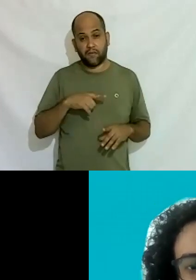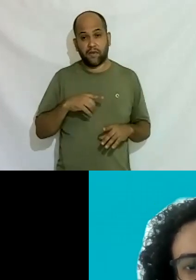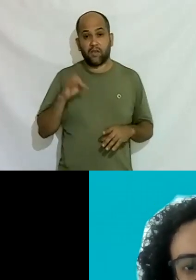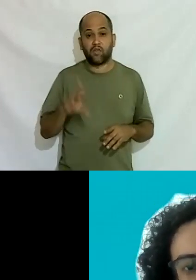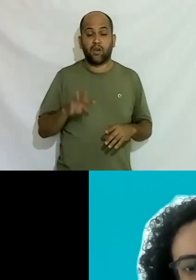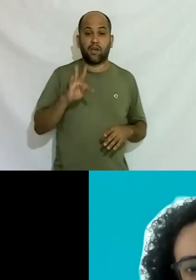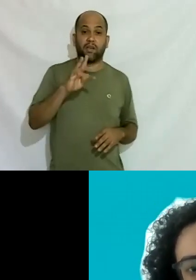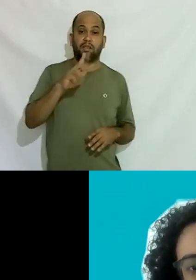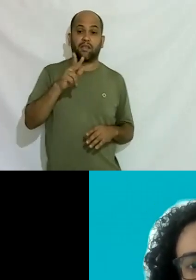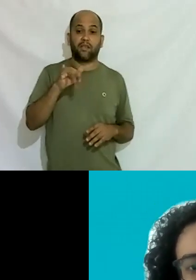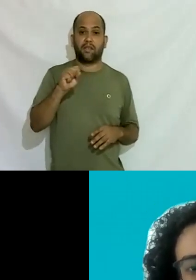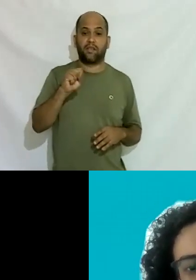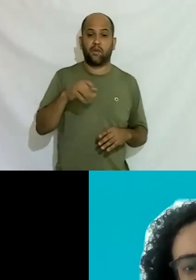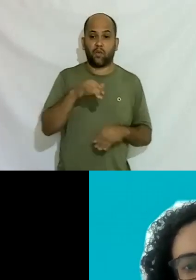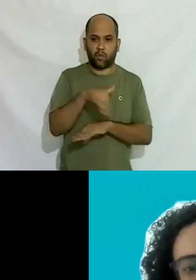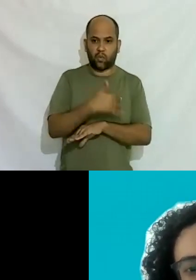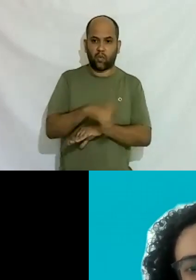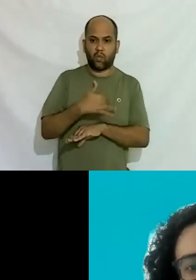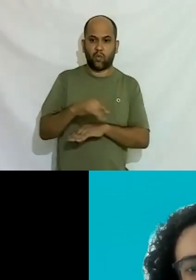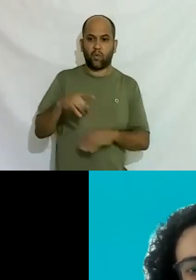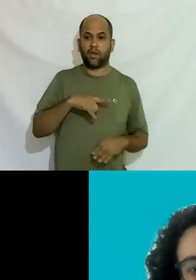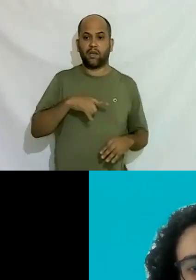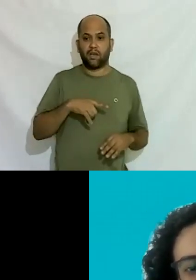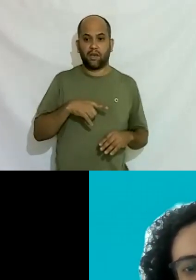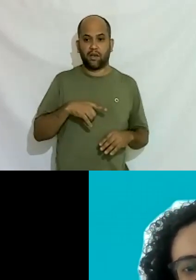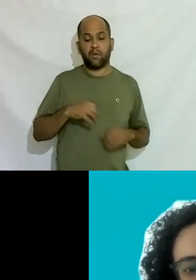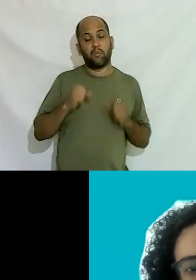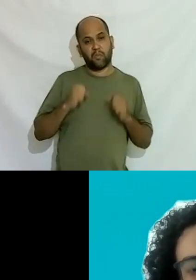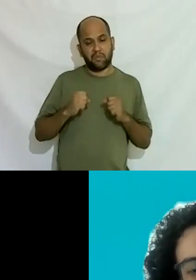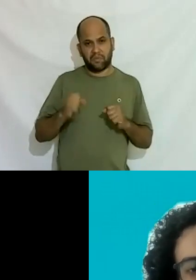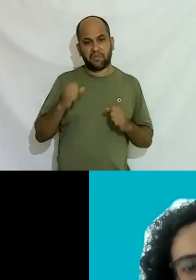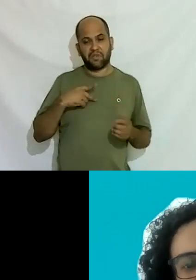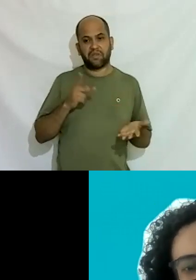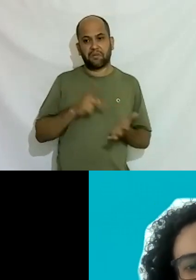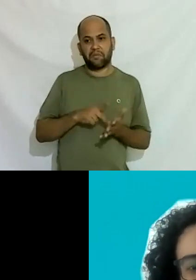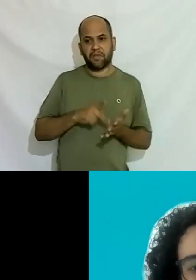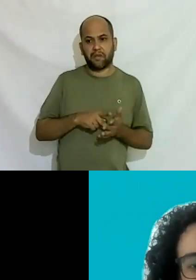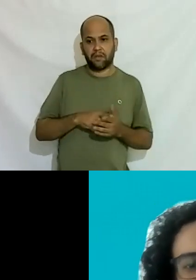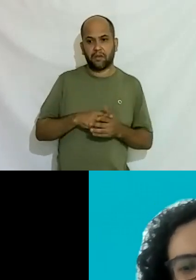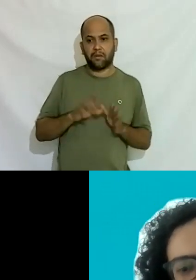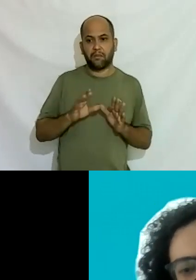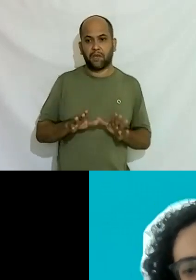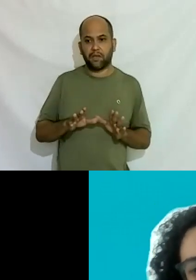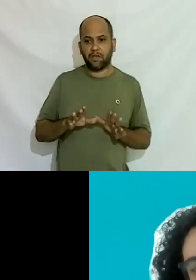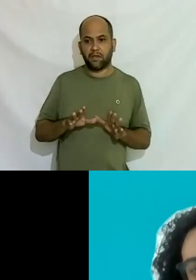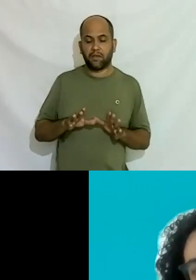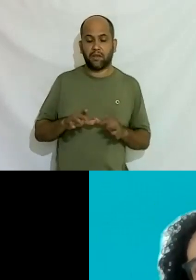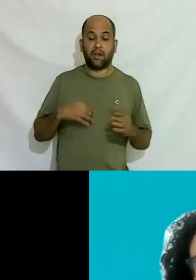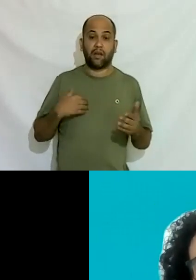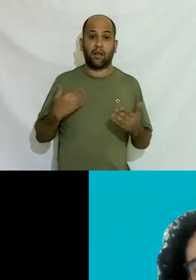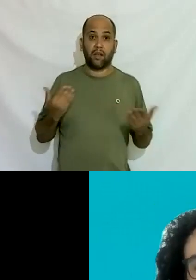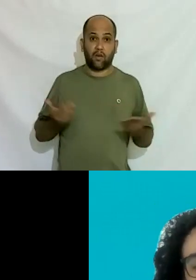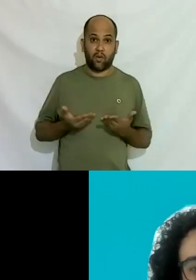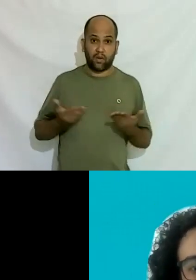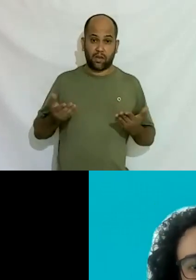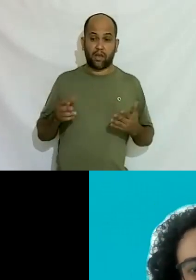travestis de rua né que estão eles têm uma vulnerabilidade pode ser que seja perto disso é muito nichado né ainda hoje acho que